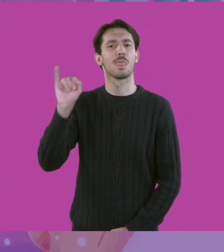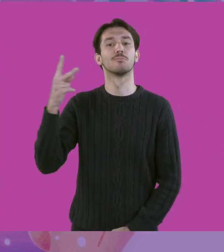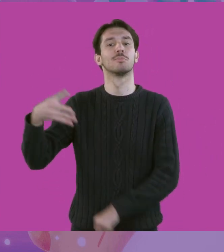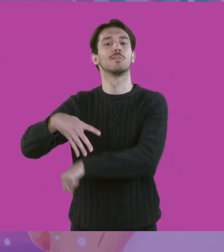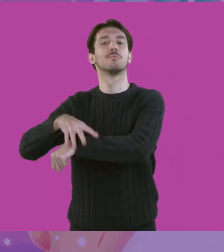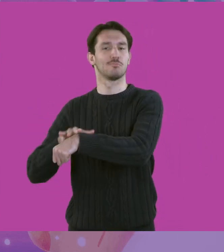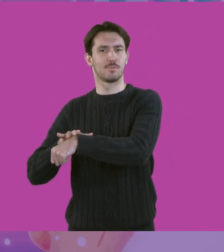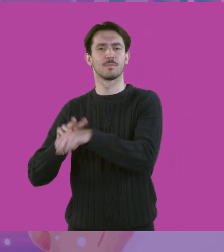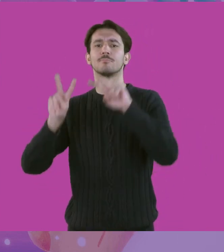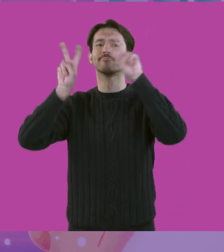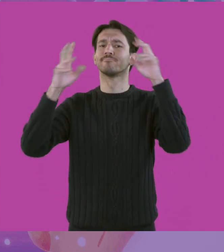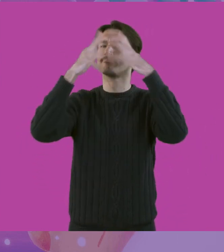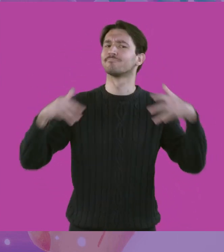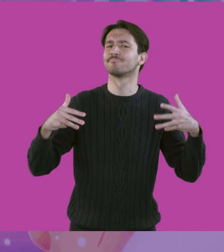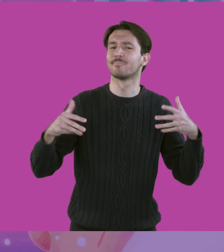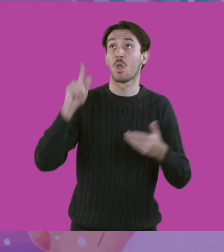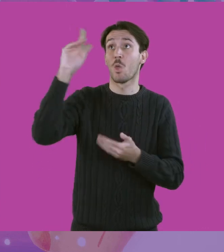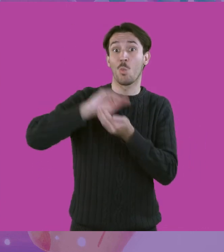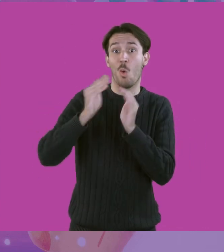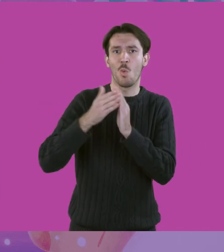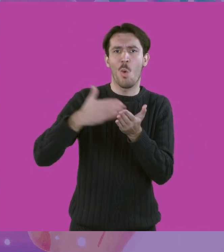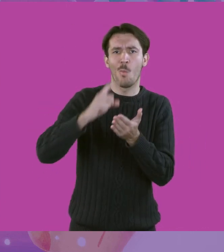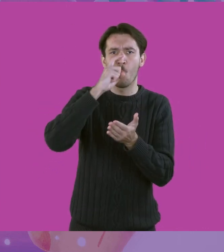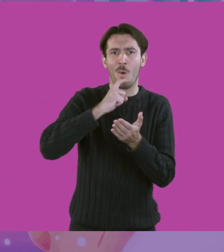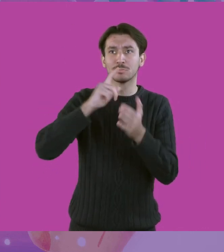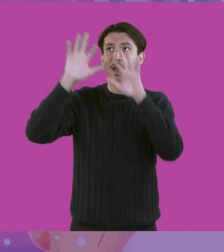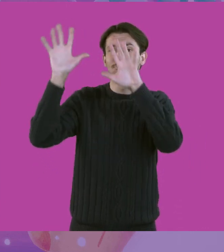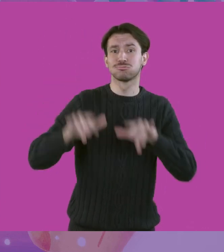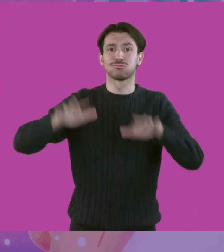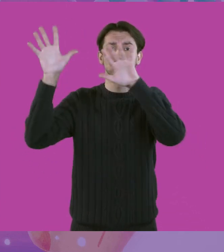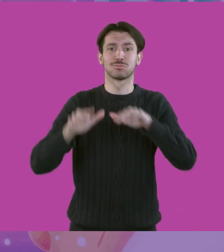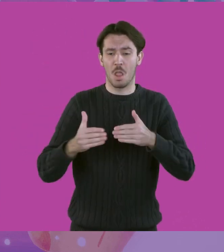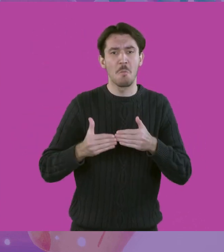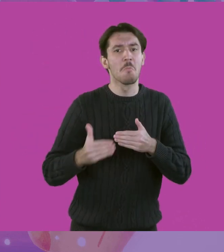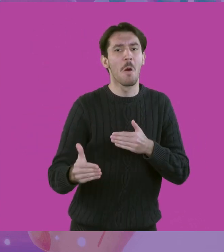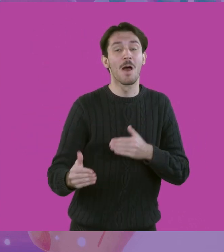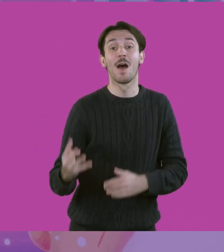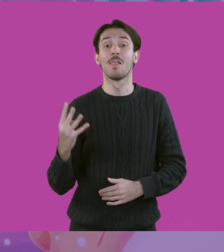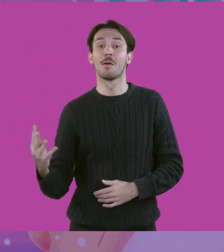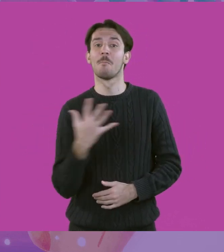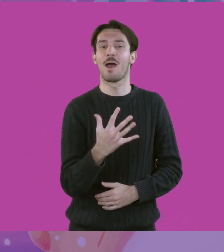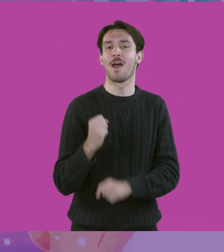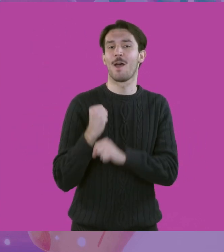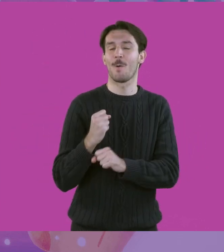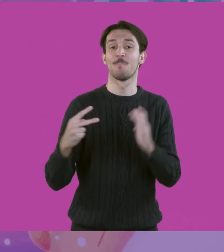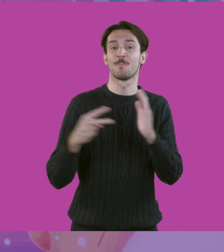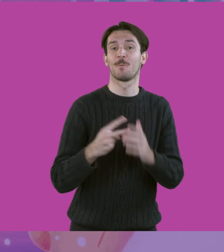Χριστουγεννιάτικες Ιστορίες στο Φάρο. Πέφτει χιόνι και είναι ροζ. 4 και 5 Ιανουαρίου 2022.